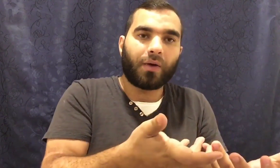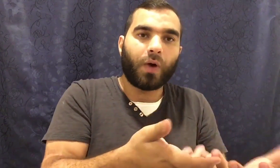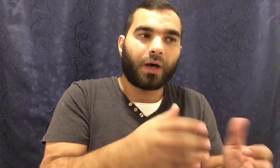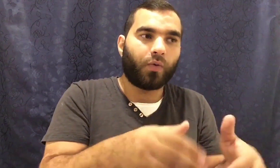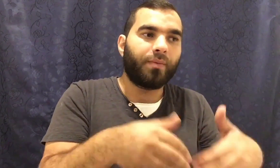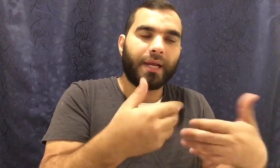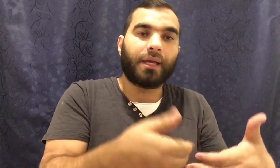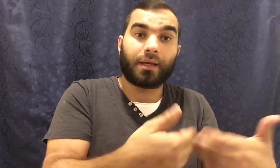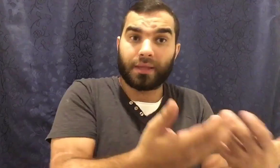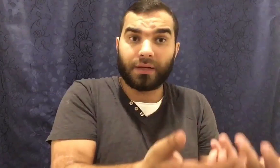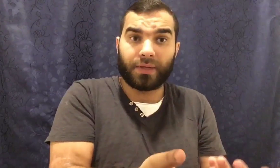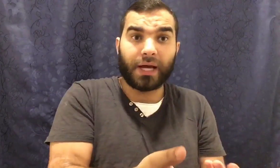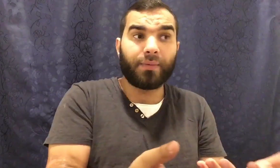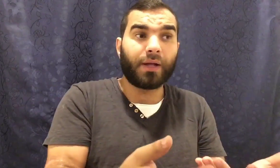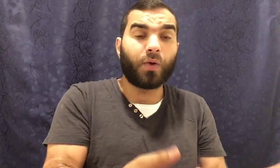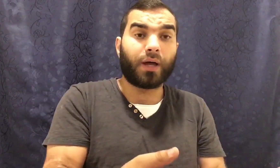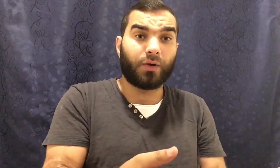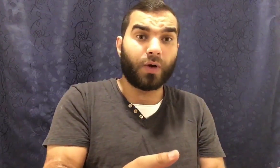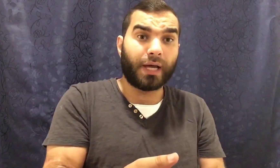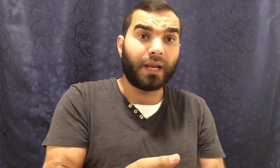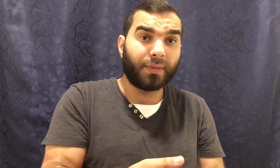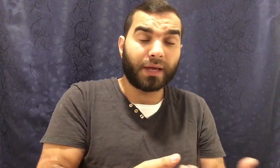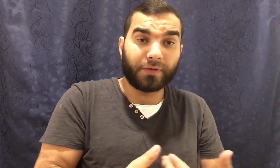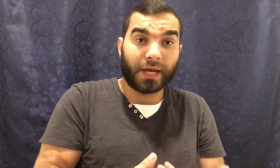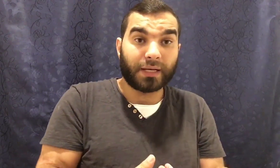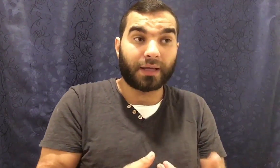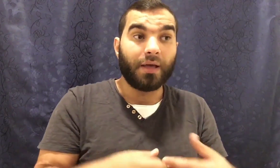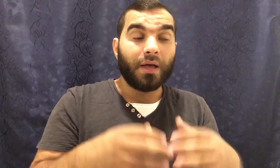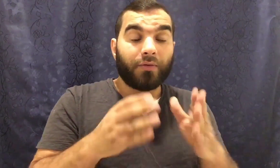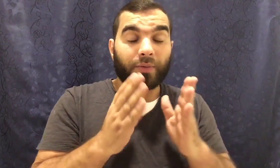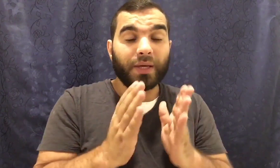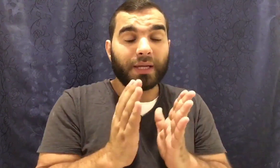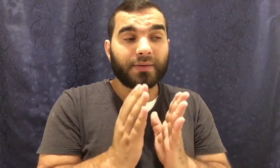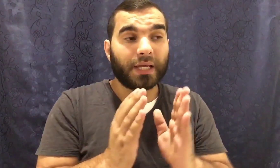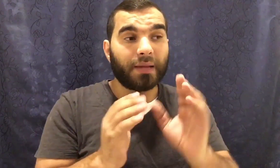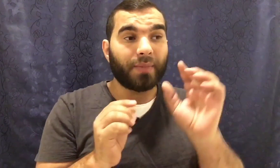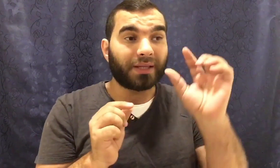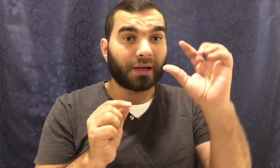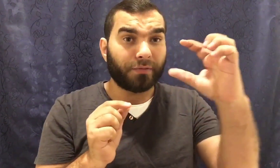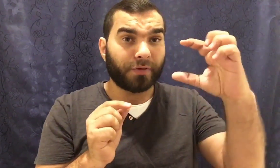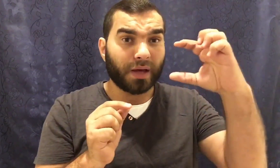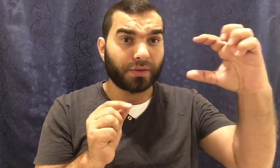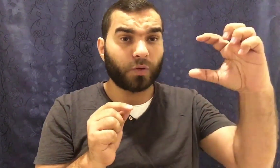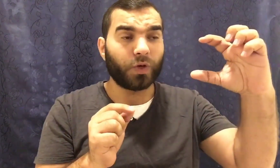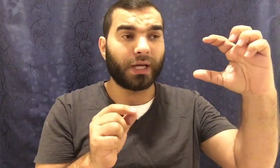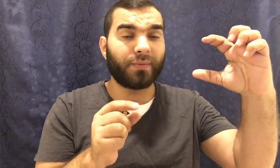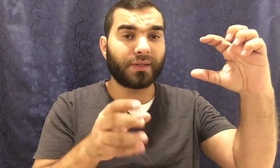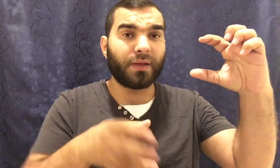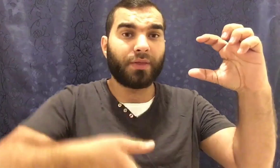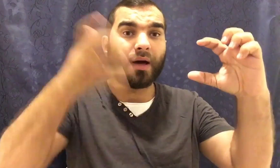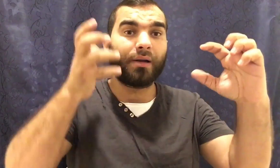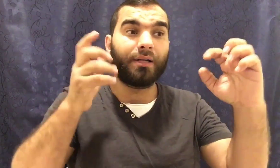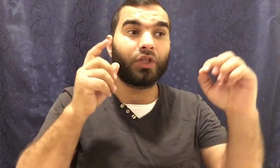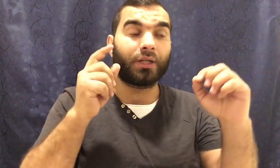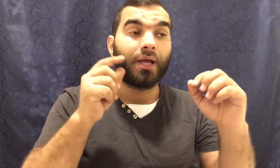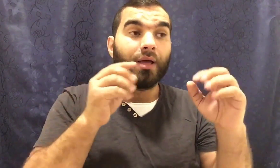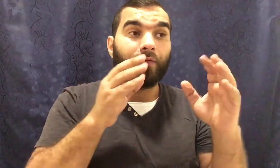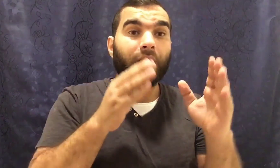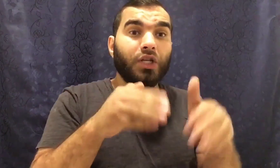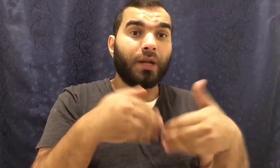الارواح والملائكة كذلك من عالم الارواح اللي هو العالم الخفي عنه فبيجي الانسان لما تكفى اثره يعني مثلا ظهر للجن فييجي